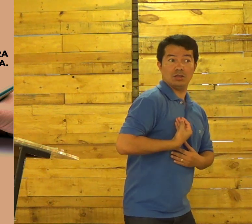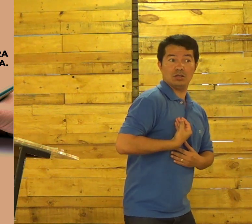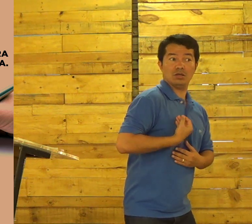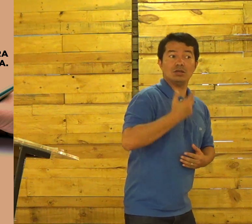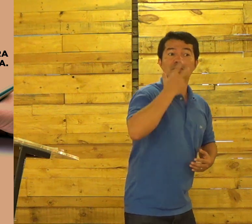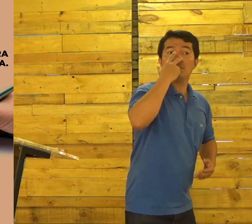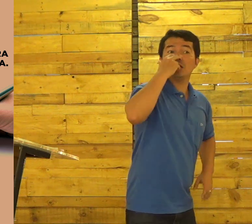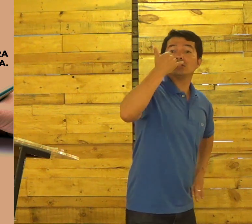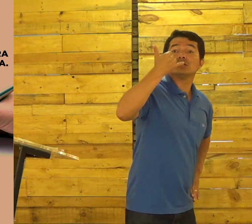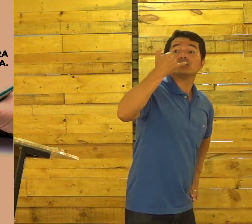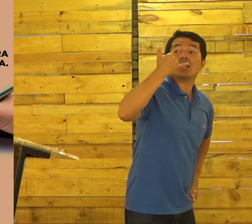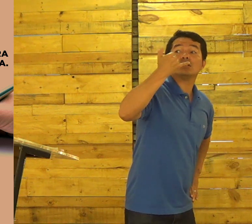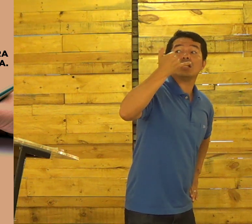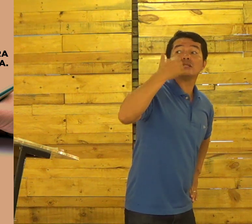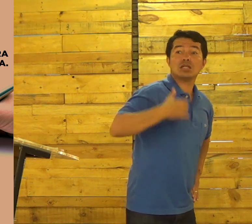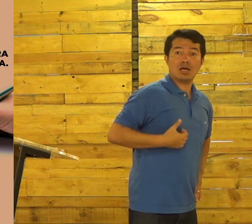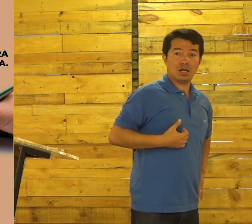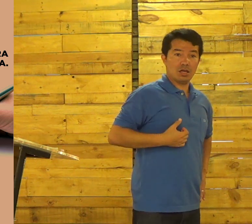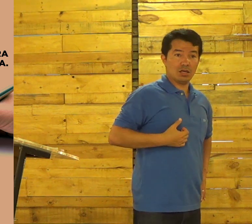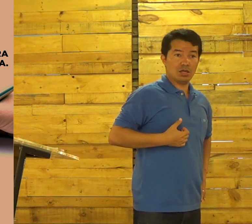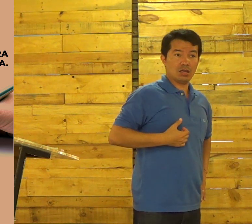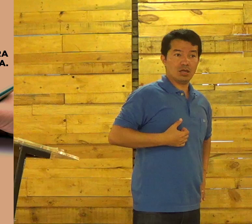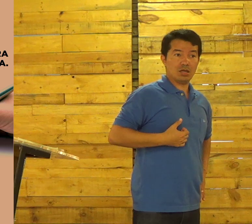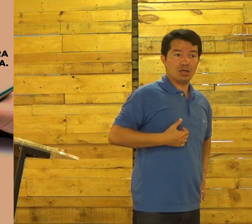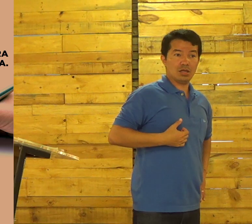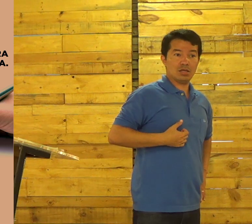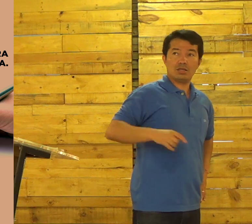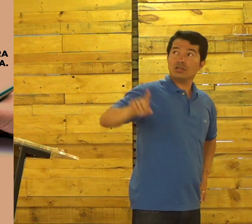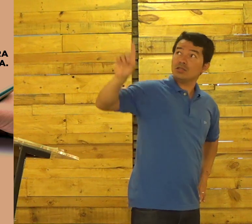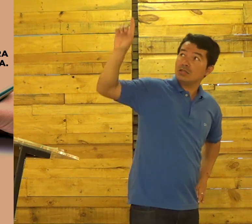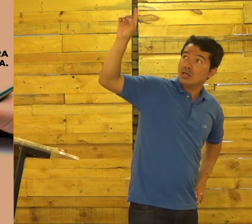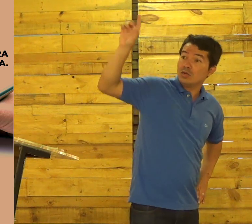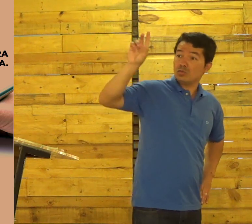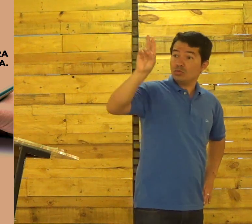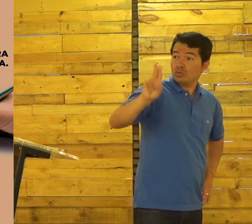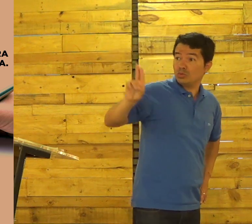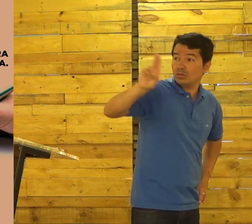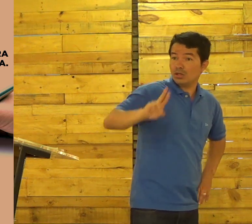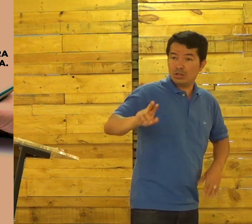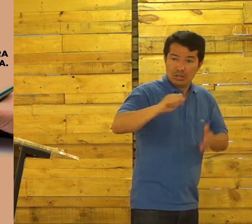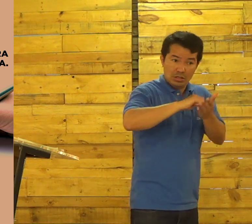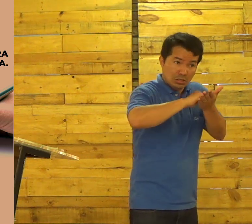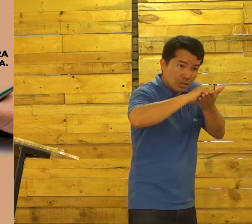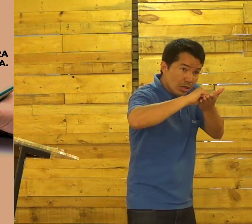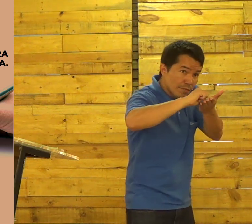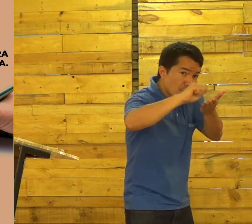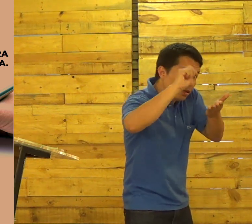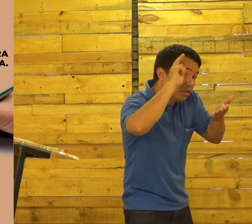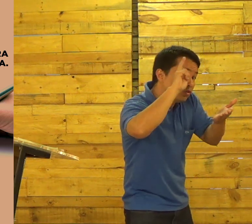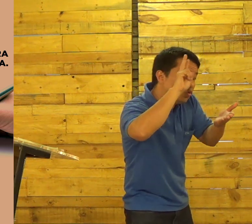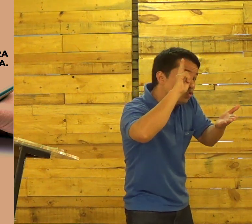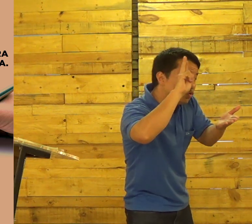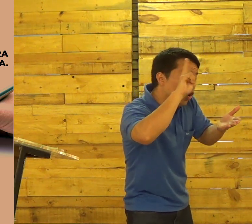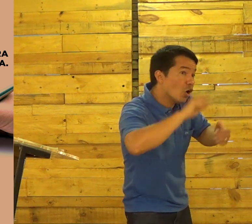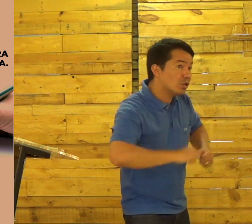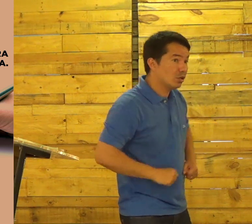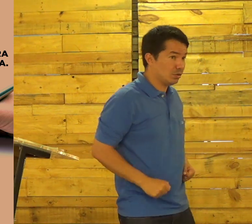A sua vida, ela é uma caneta. Deus, usa ela para